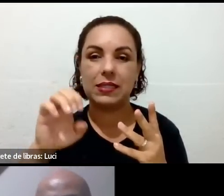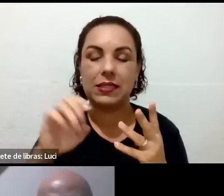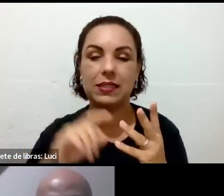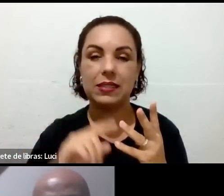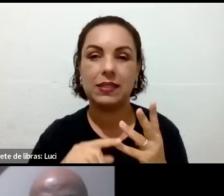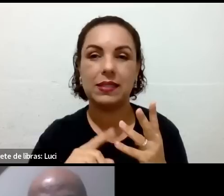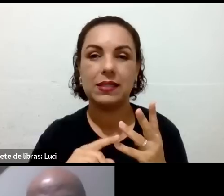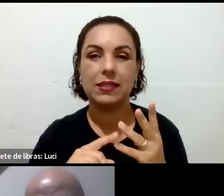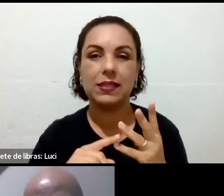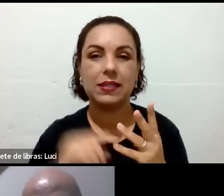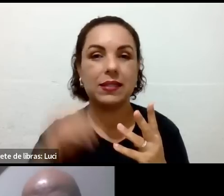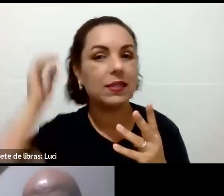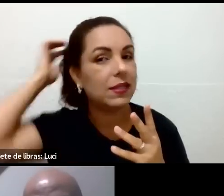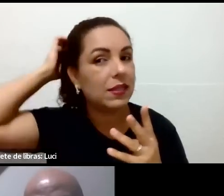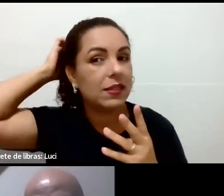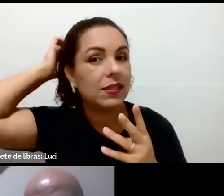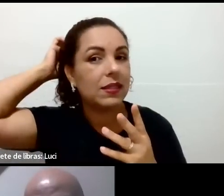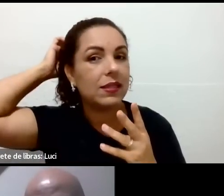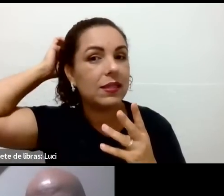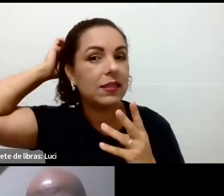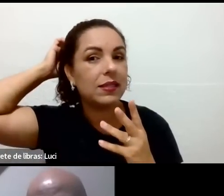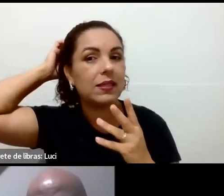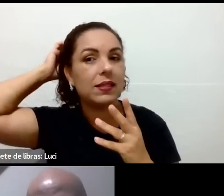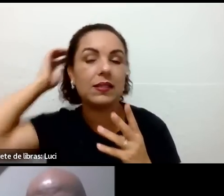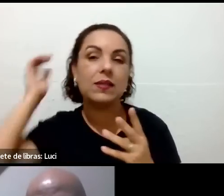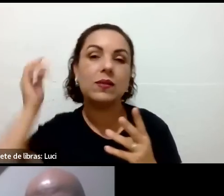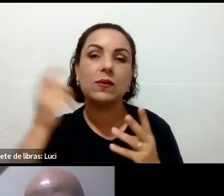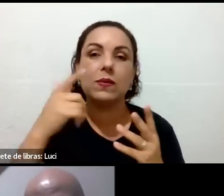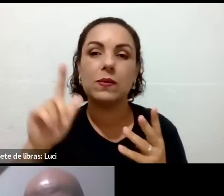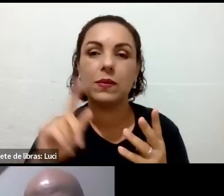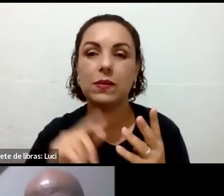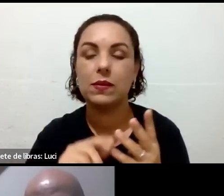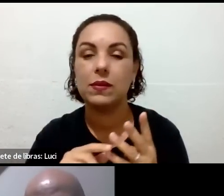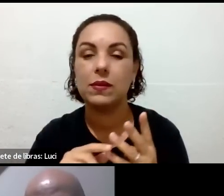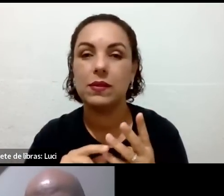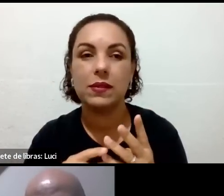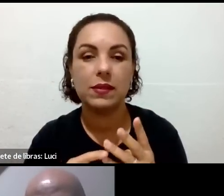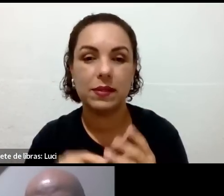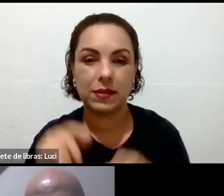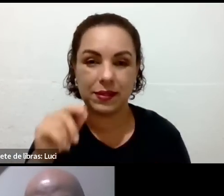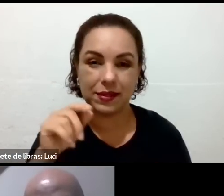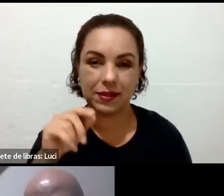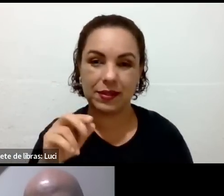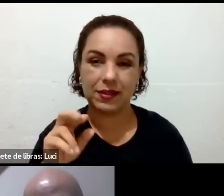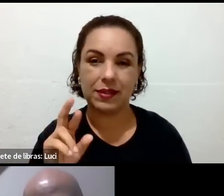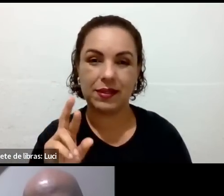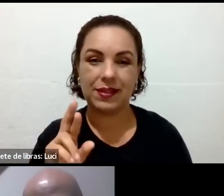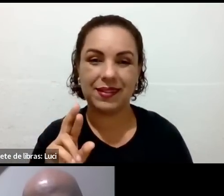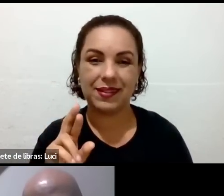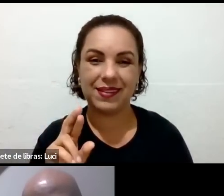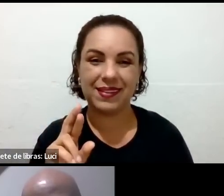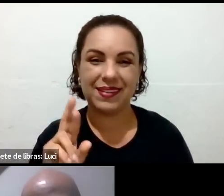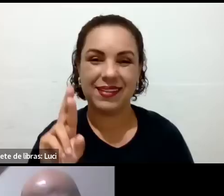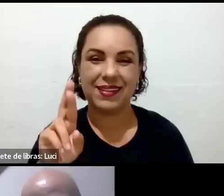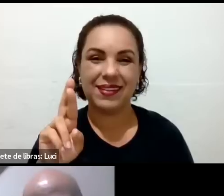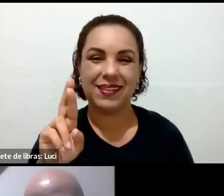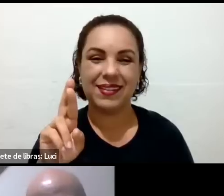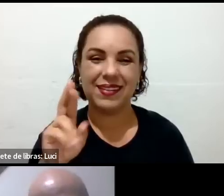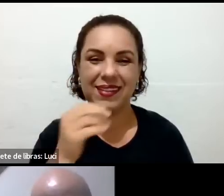Rinaldo, não vai dar pra atender hoje, viu? Oi, Rosângela. Opa, fechei seu microfone.